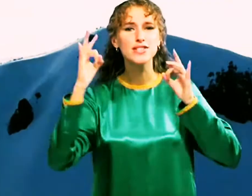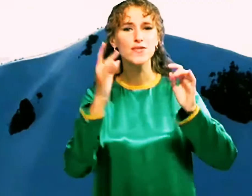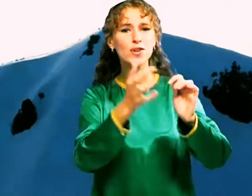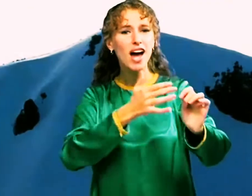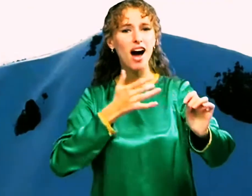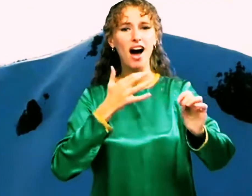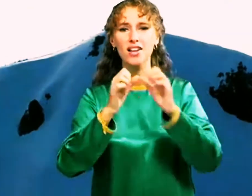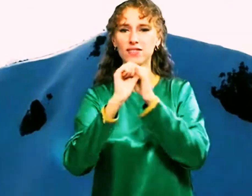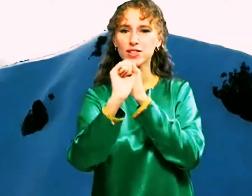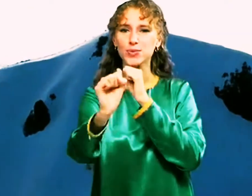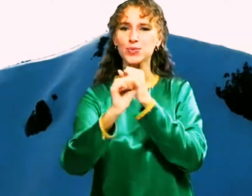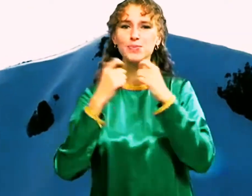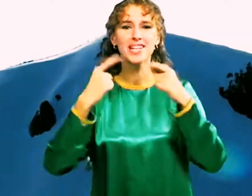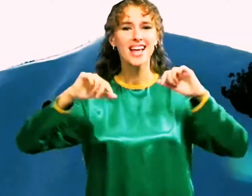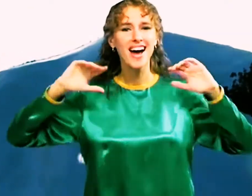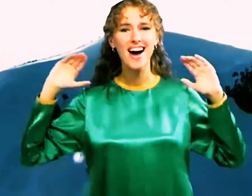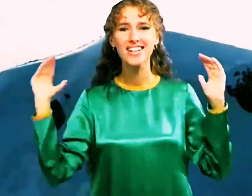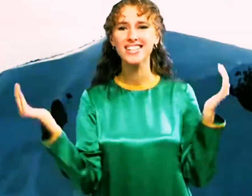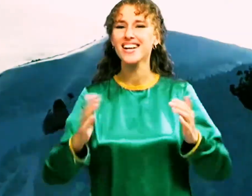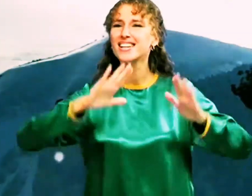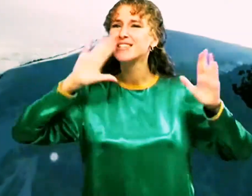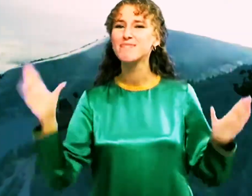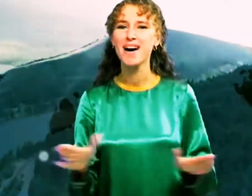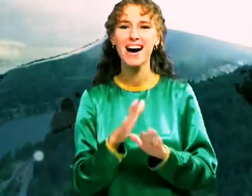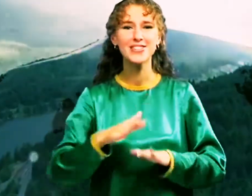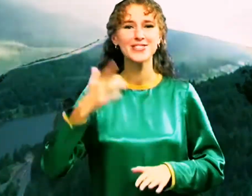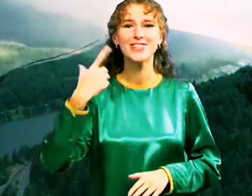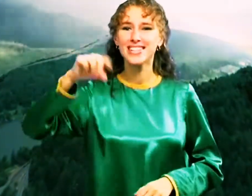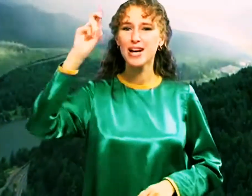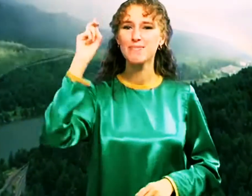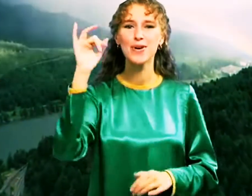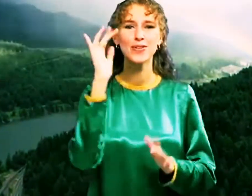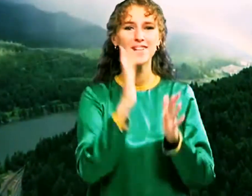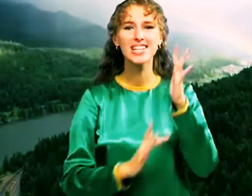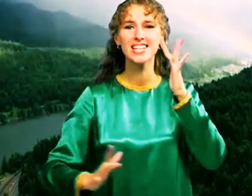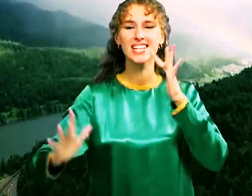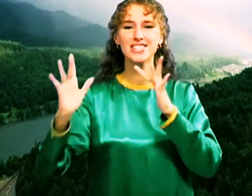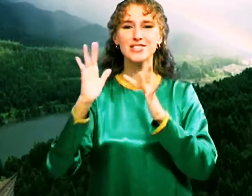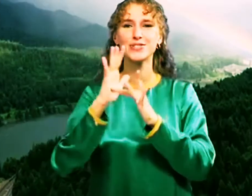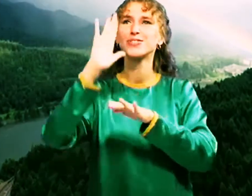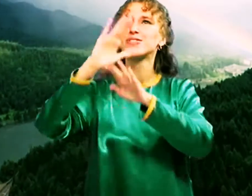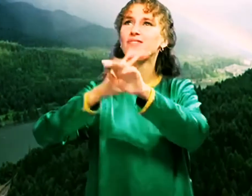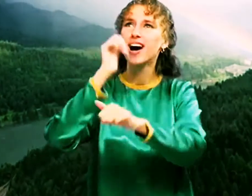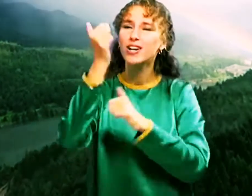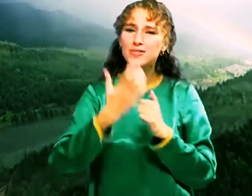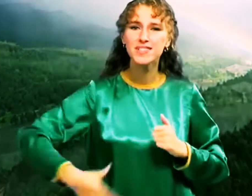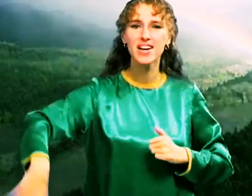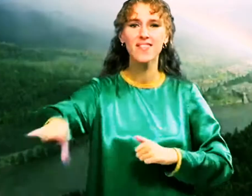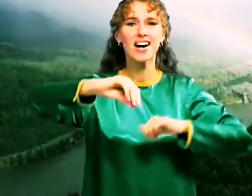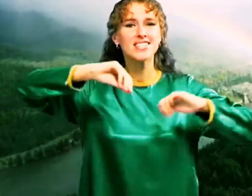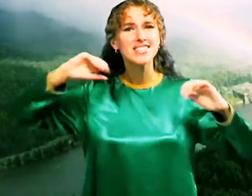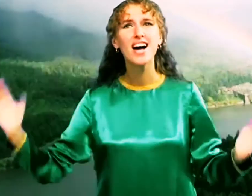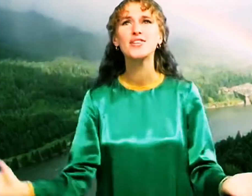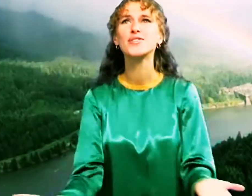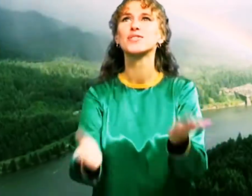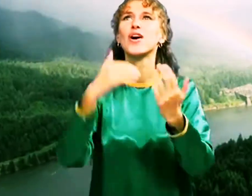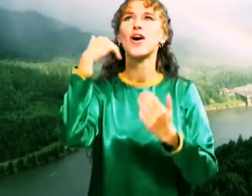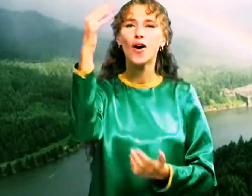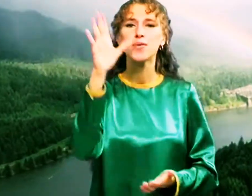звуки арфы труб, где ангелы поют Где Богу и Христу хвалу все воздают Он